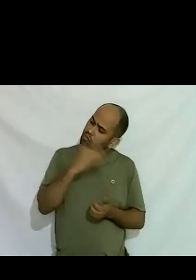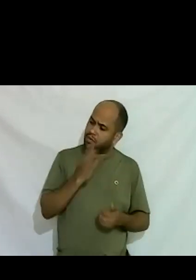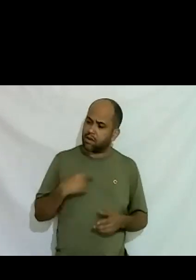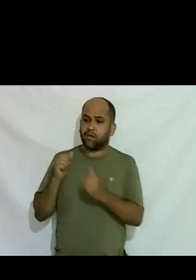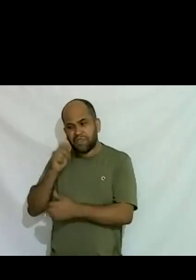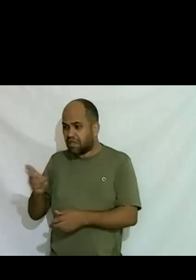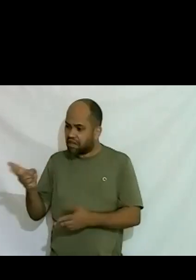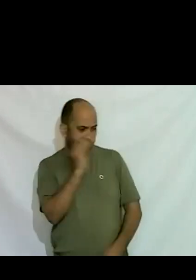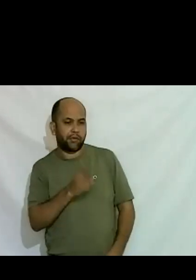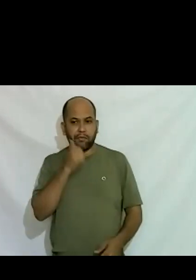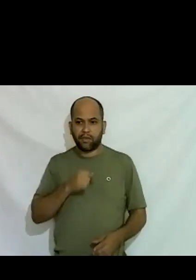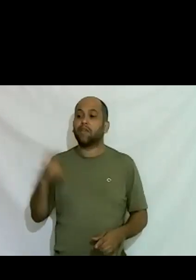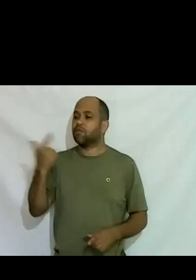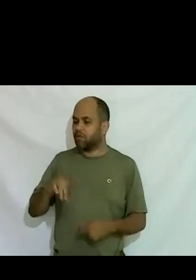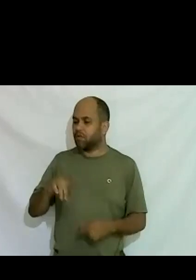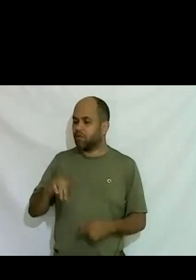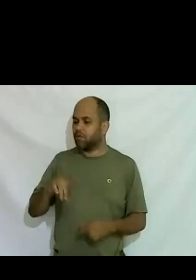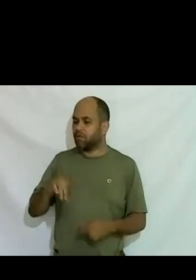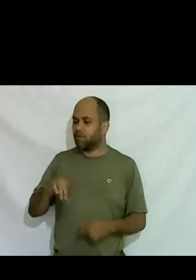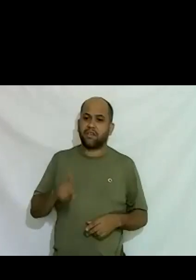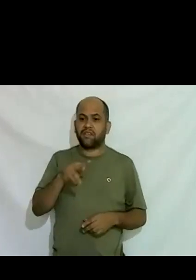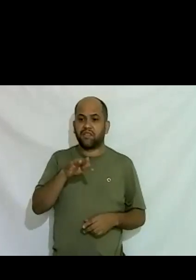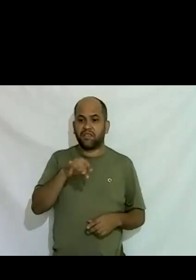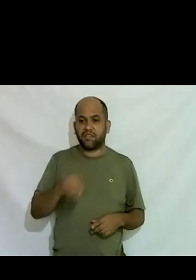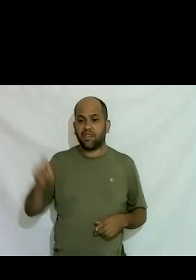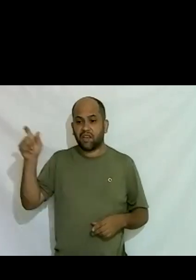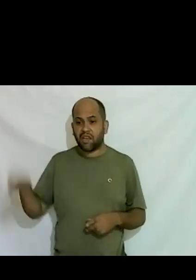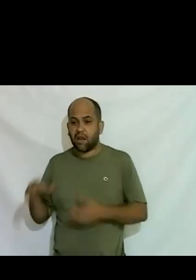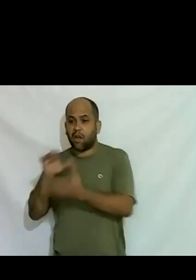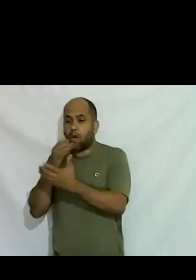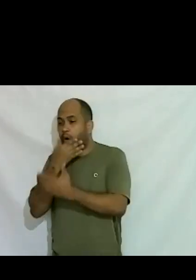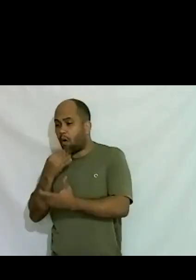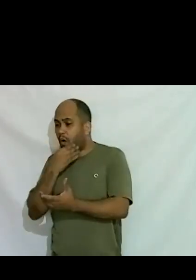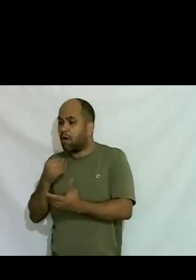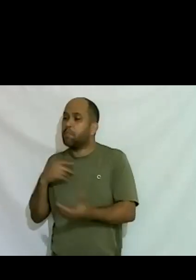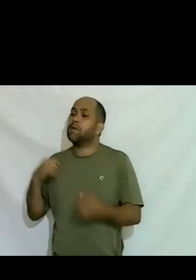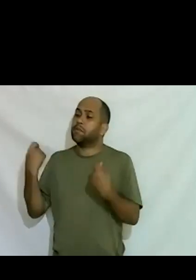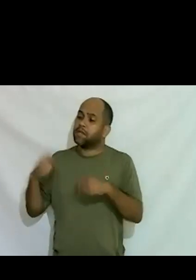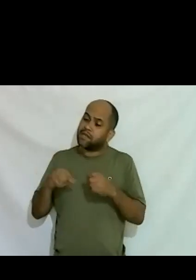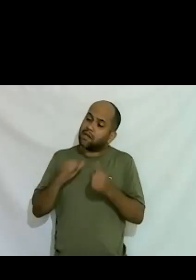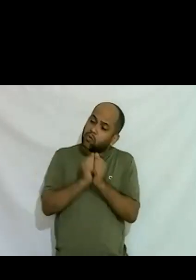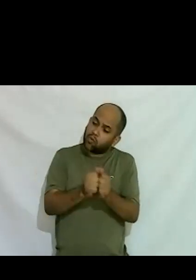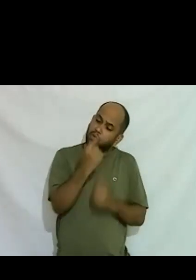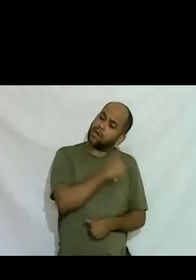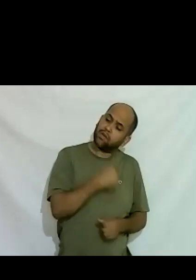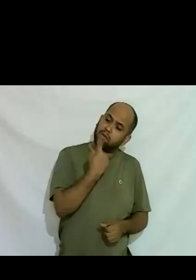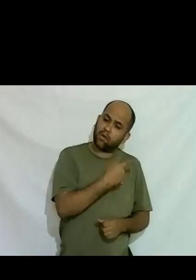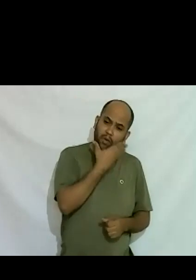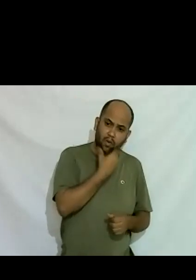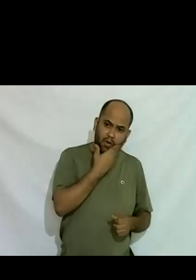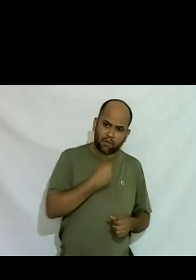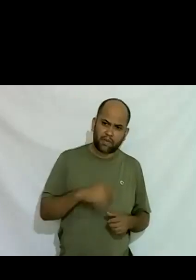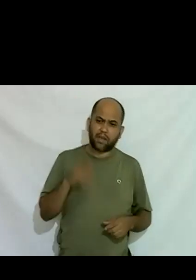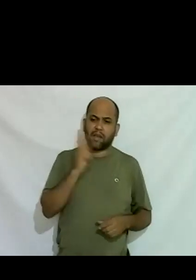você só tem que com as meninas eu reiteradamente eu ia reclamando falava professora tia é menino tem que ficar com a gente só fica com as meninas a